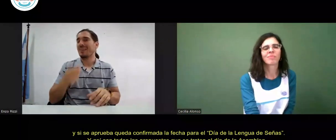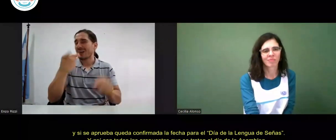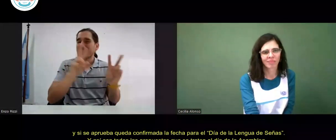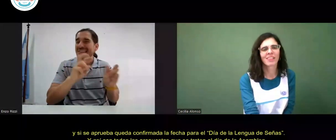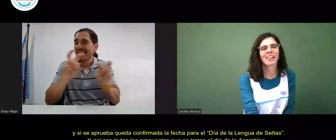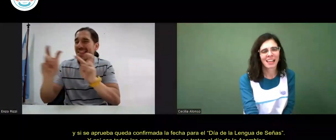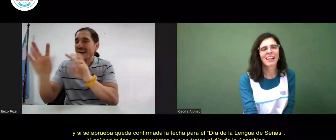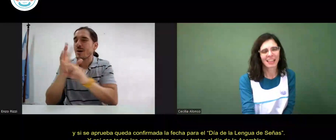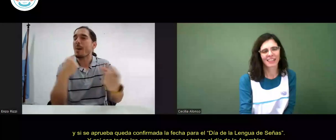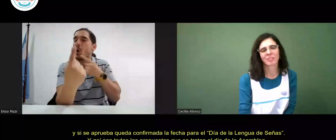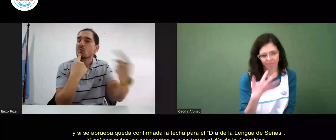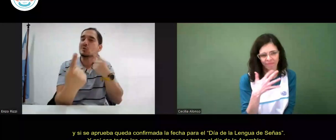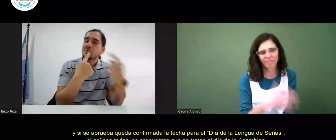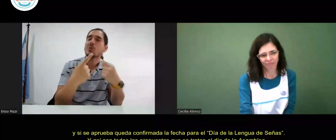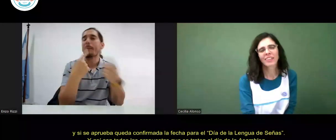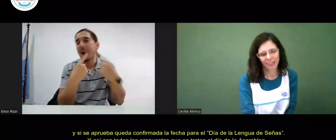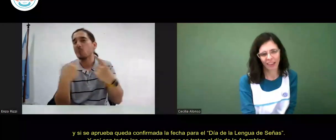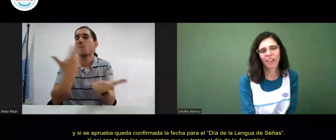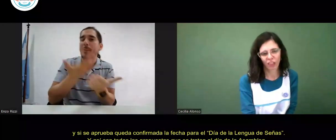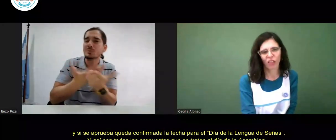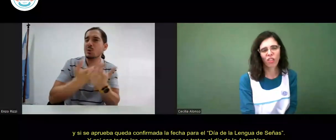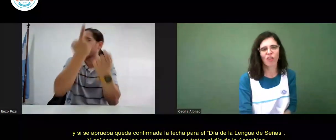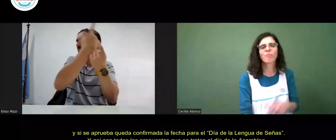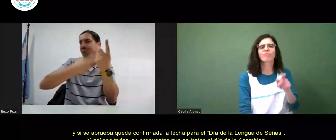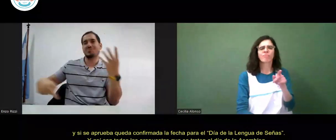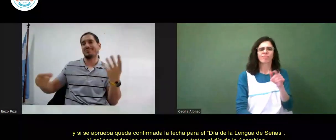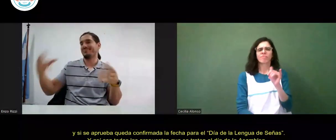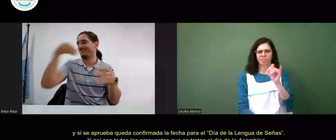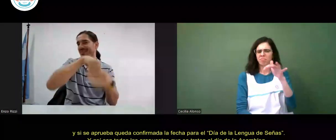así con todas las propuestas que se tratan el día de la asamblea